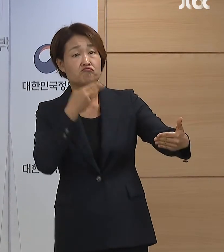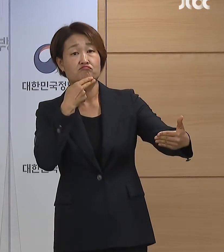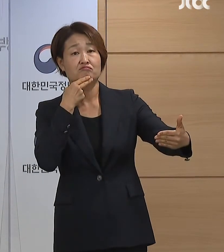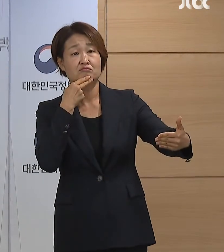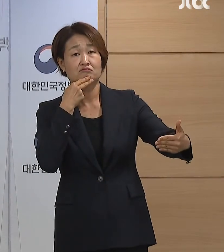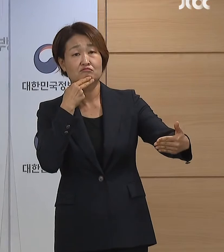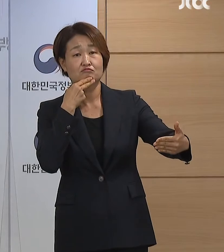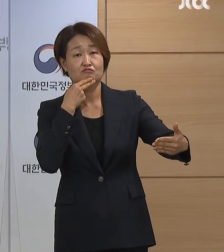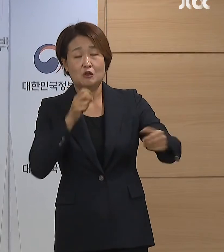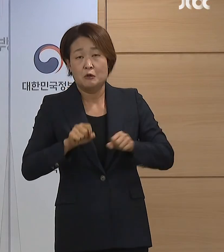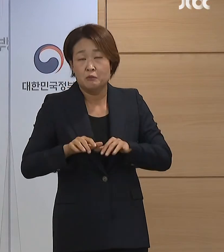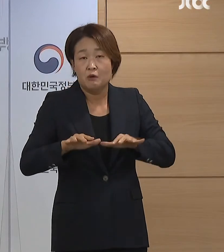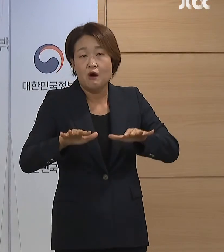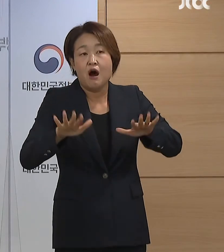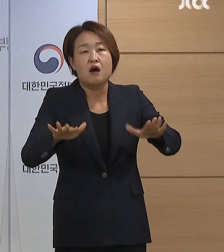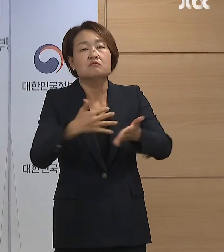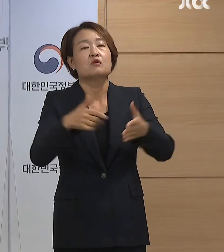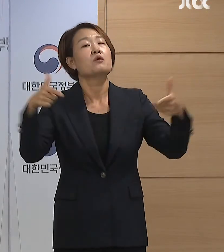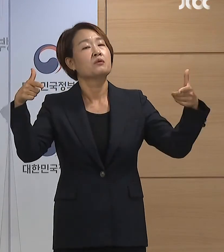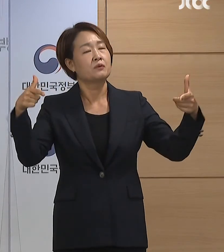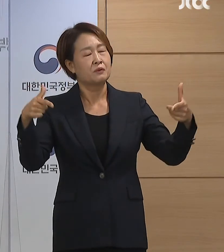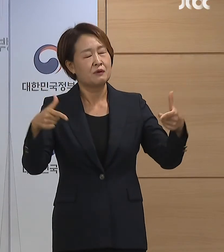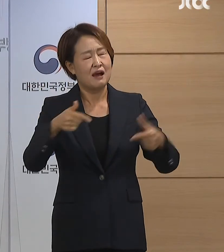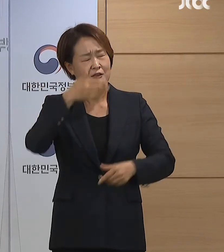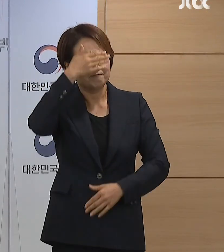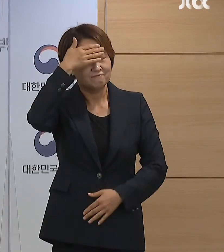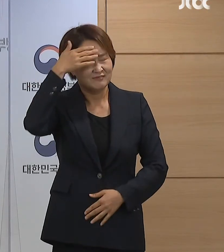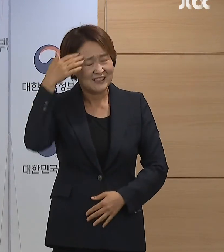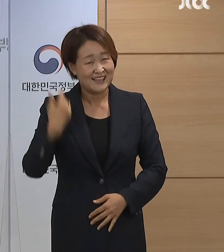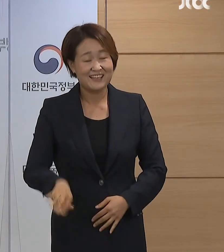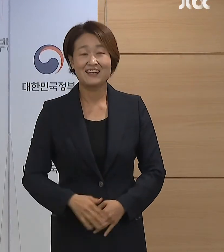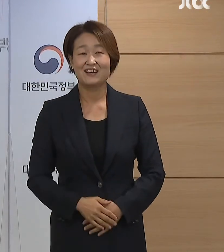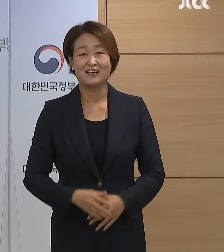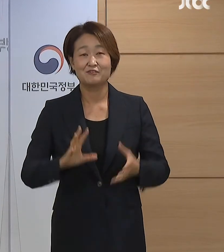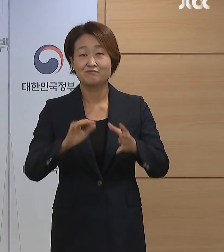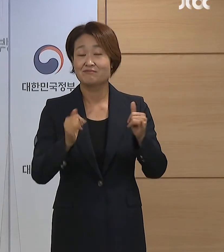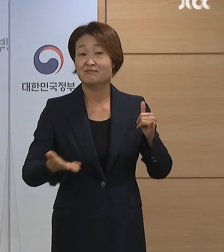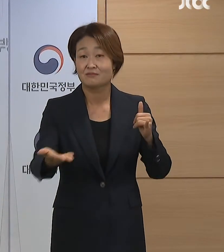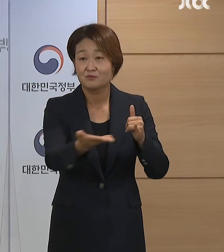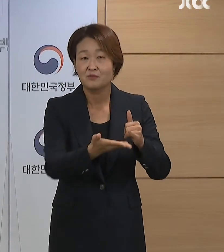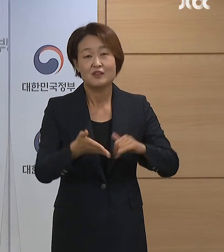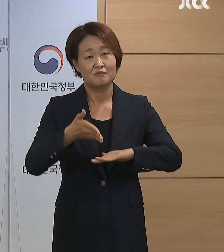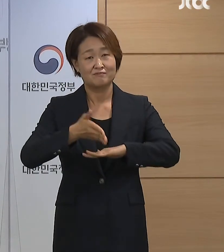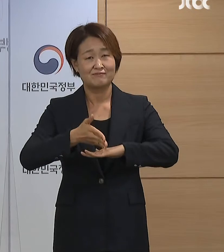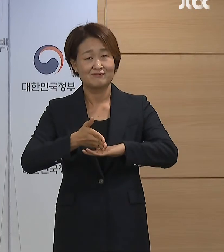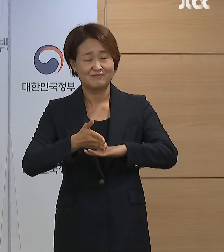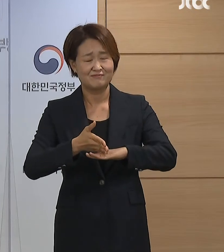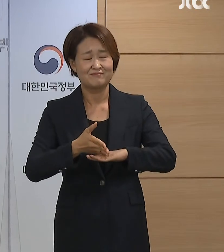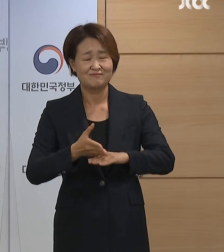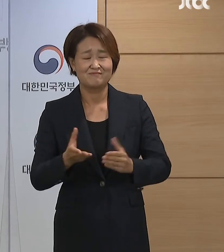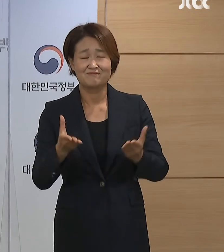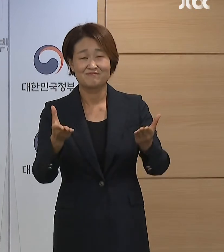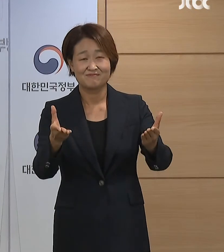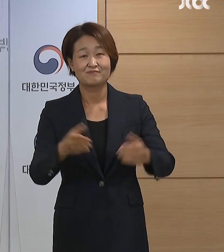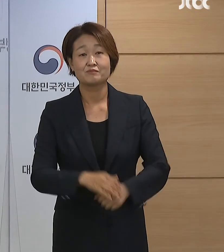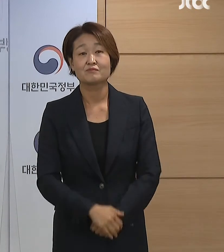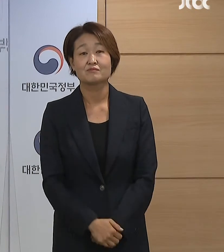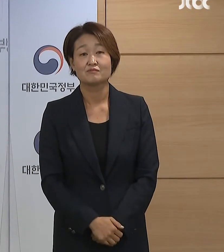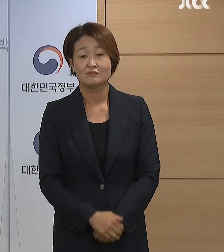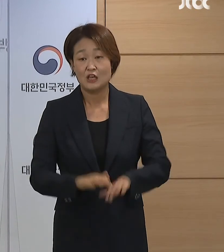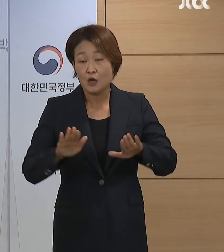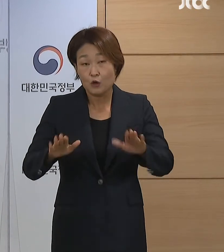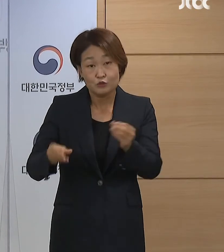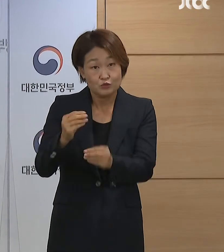확산세를 진정시킬 수가 있었습니다. 국민 여러분께 진심으로 감사를 드립니다. 이번